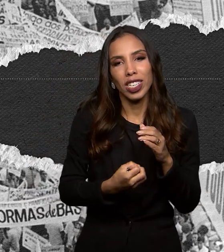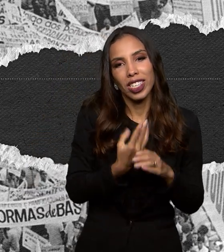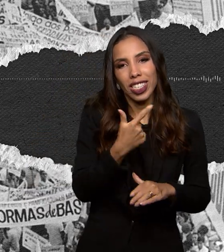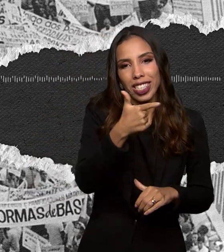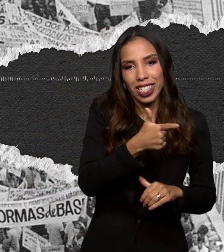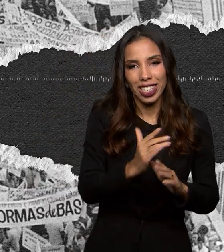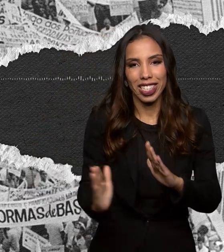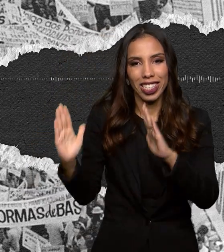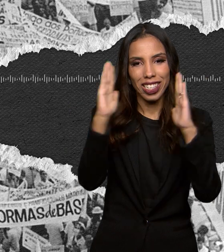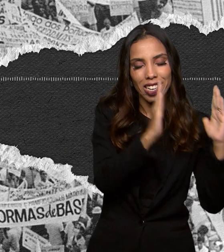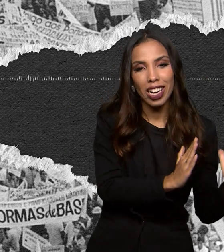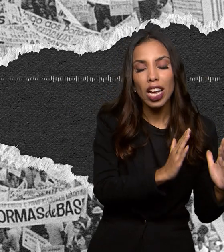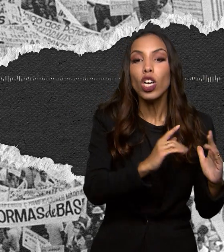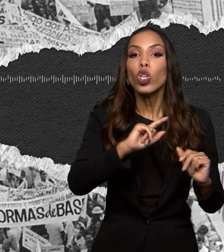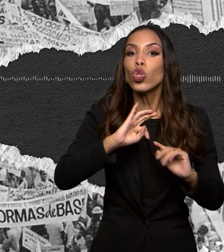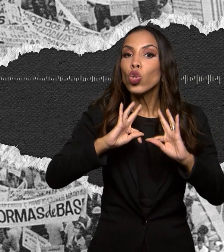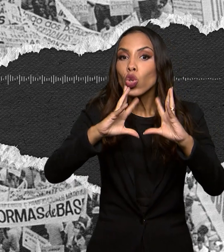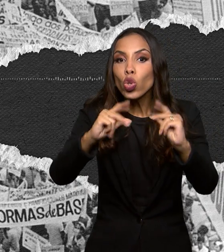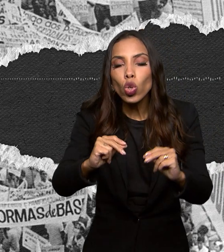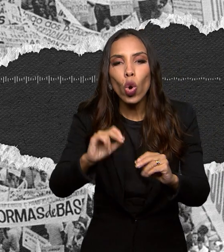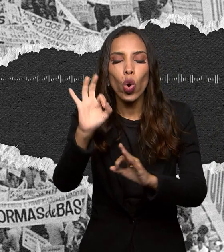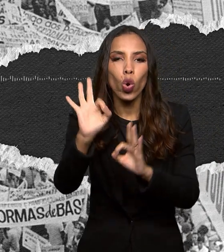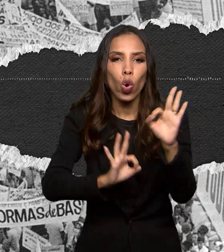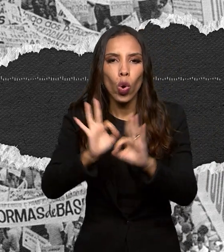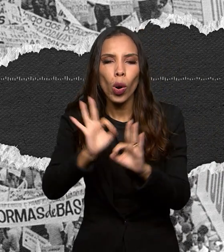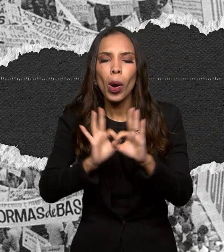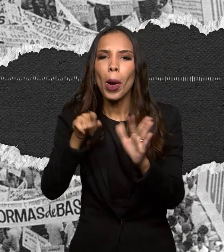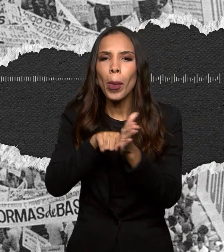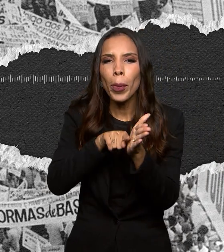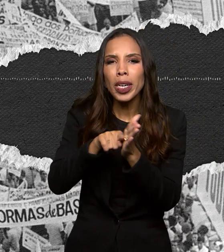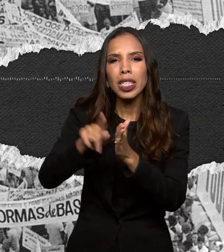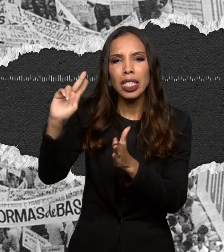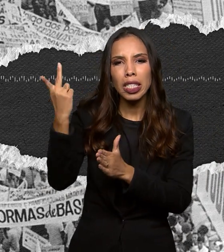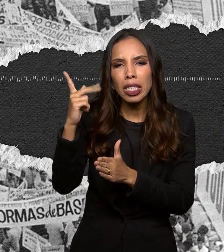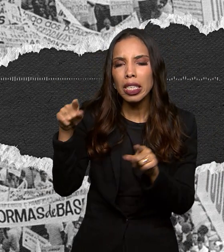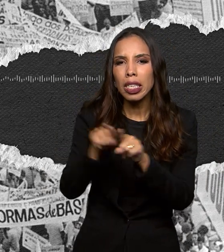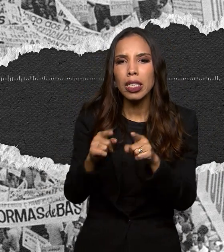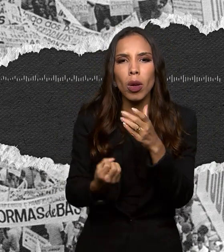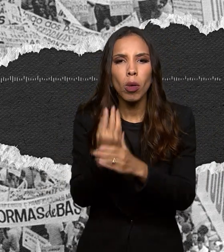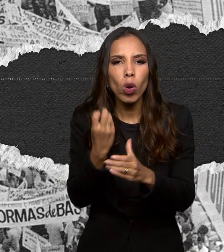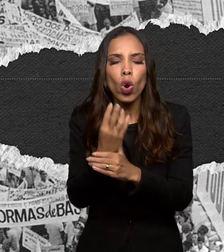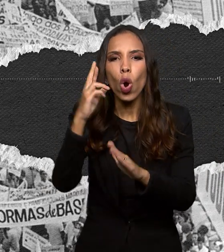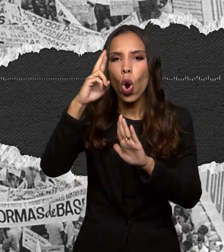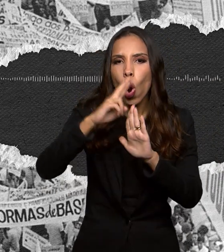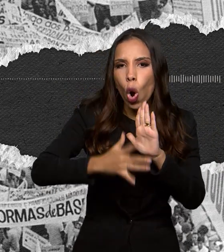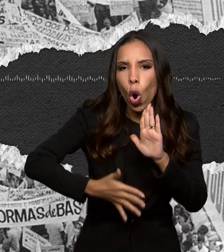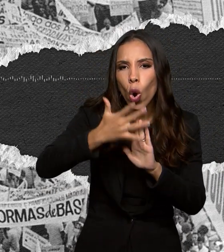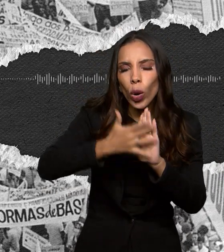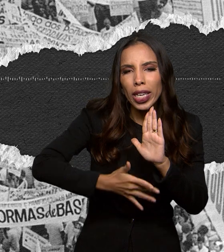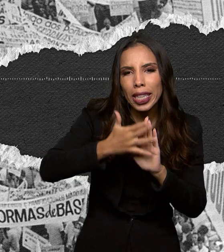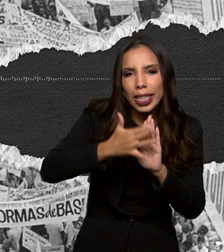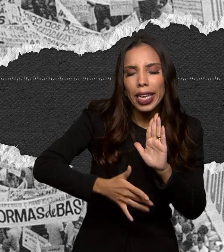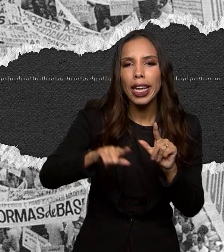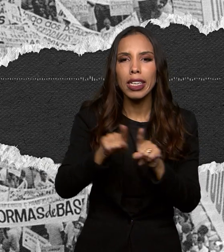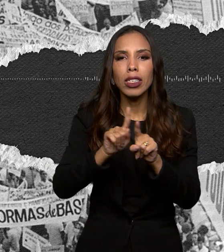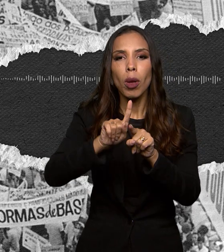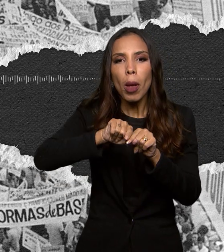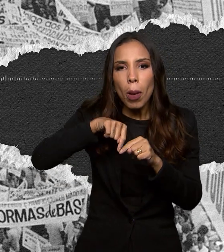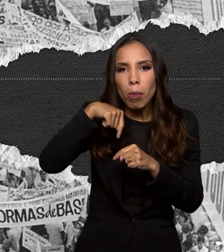nossa dobradinha segue em todas as etapas do projeto pesquisa histórica produção entrevistas roteiro montagem e pós-produção no geral